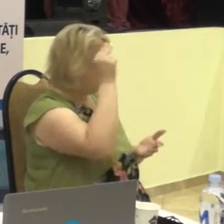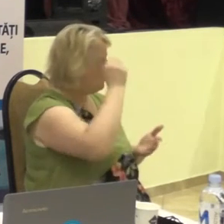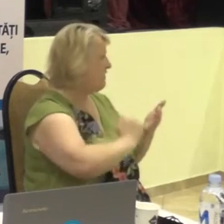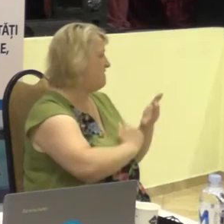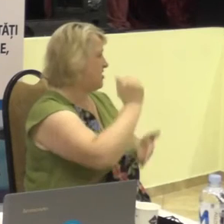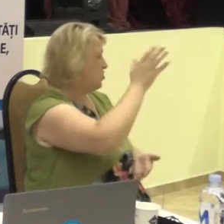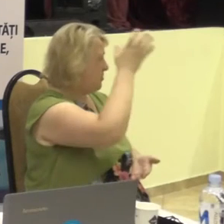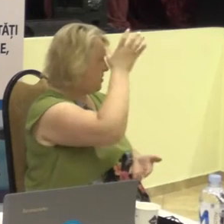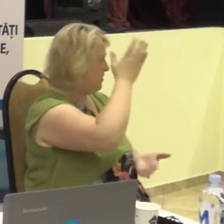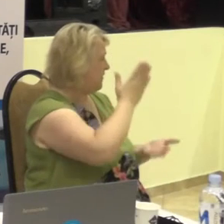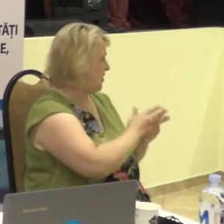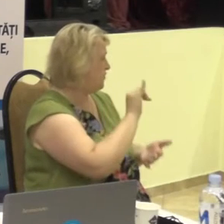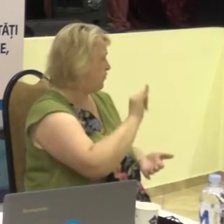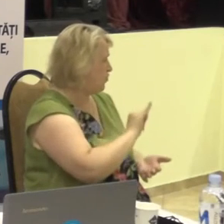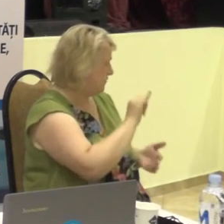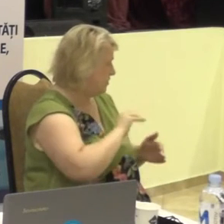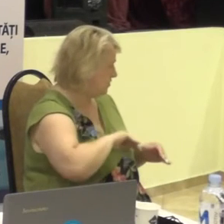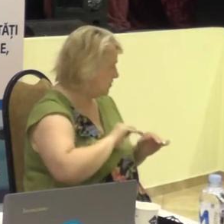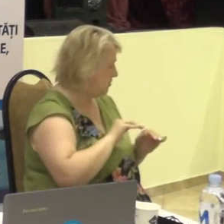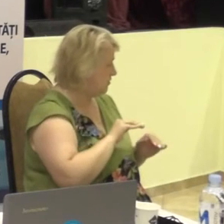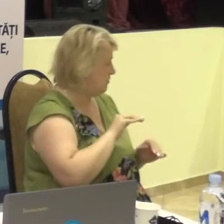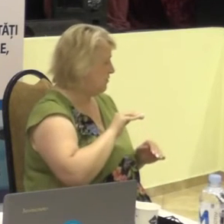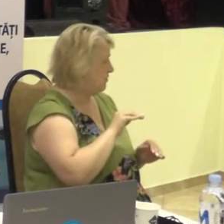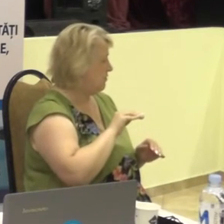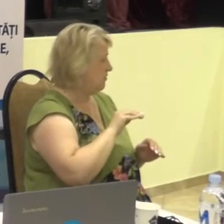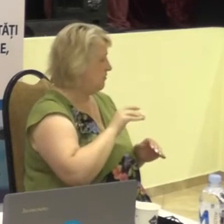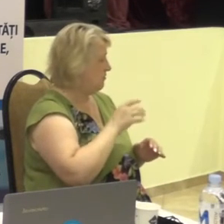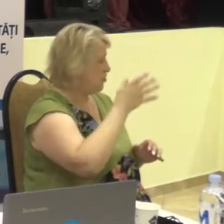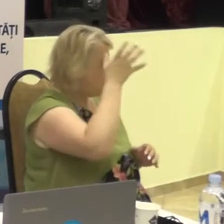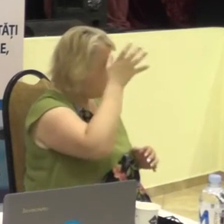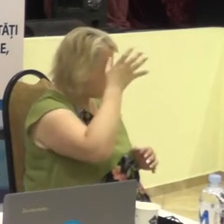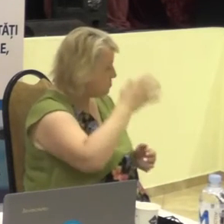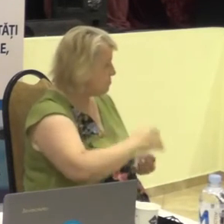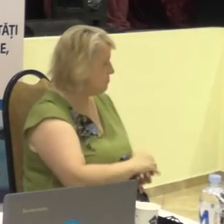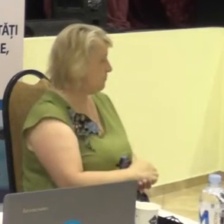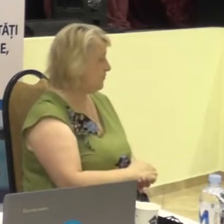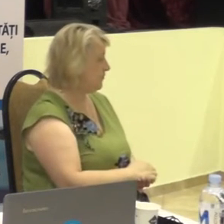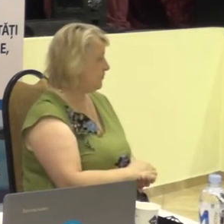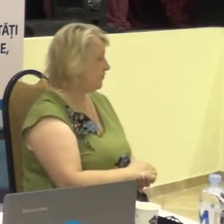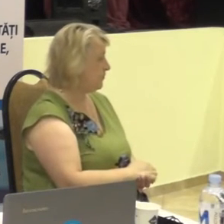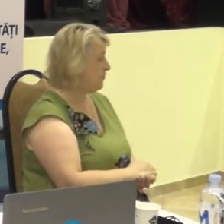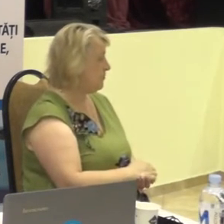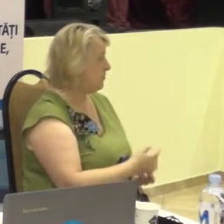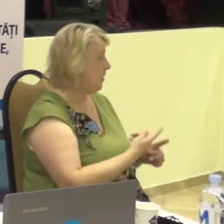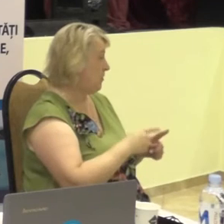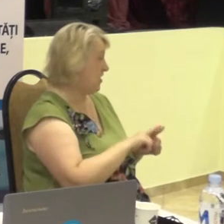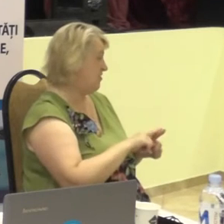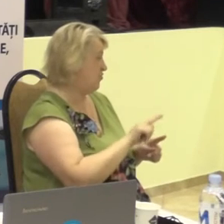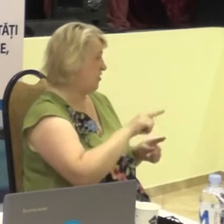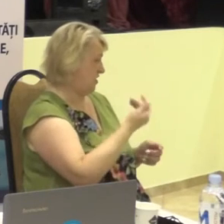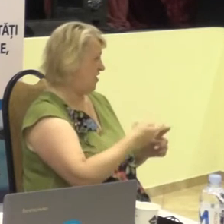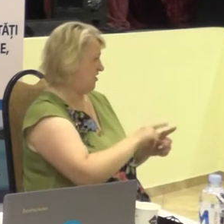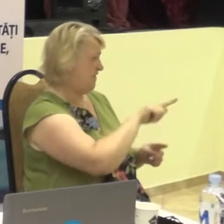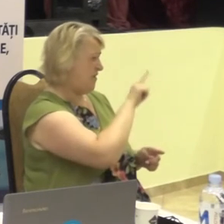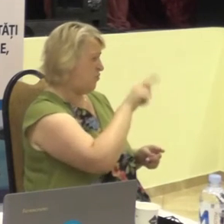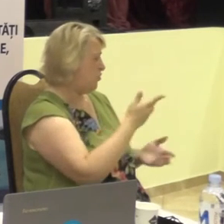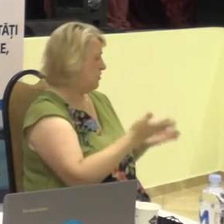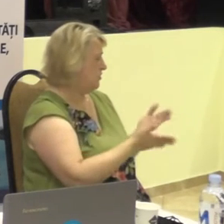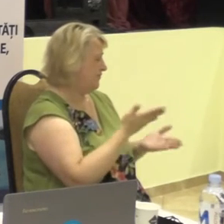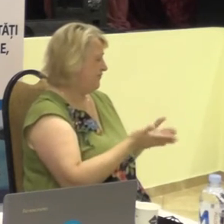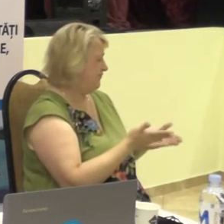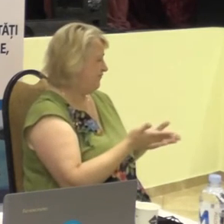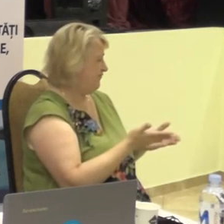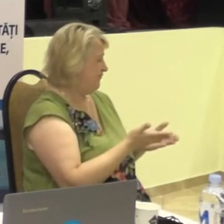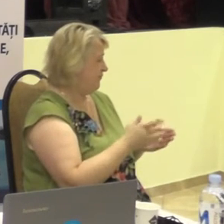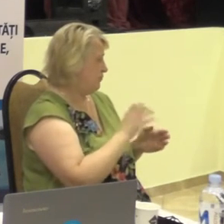speroare, universități, doctoranți, așa că această întrebare cred că i-ar